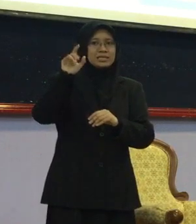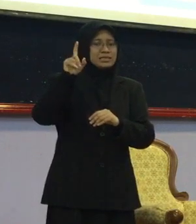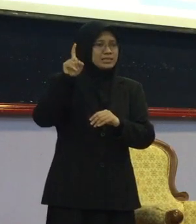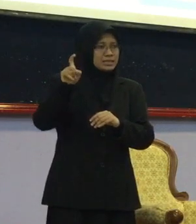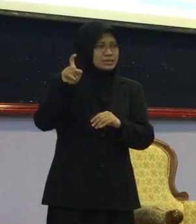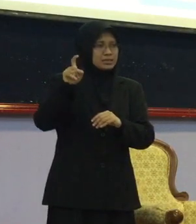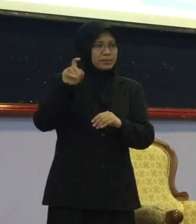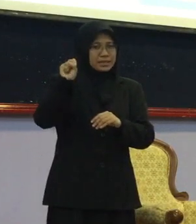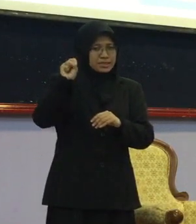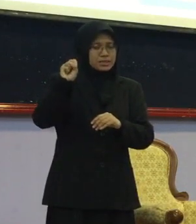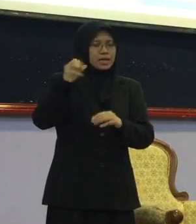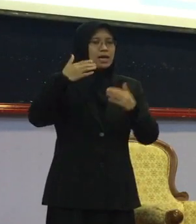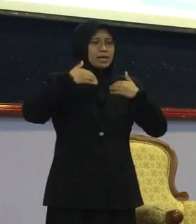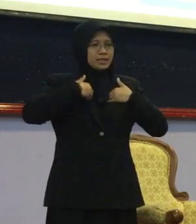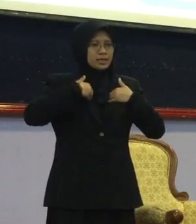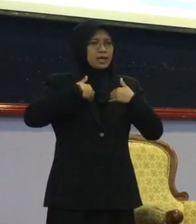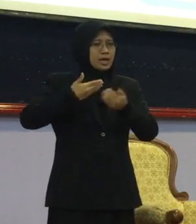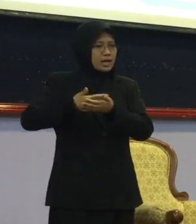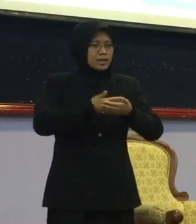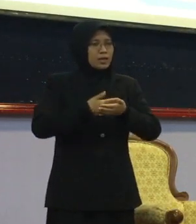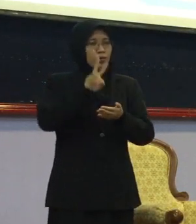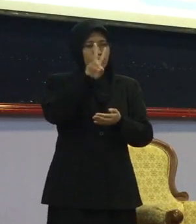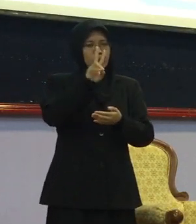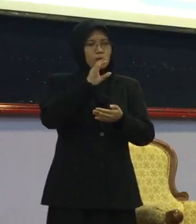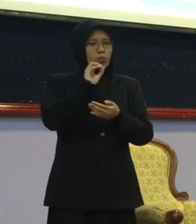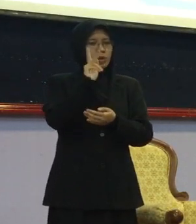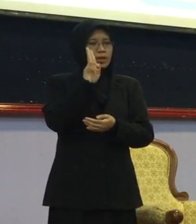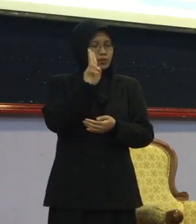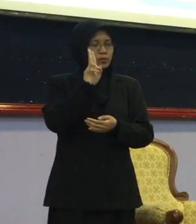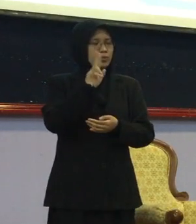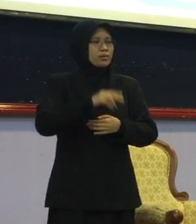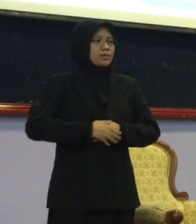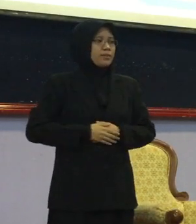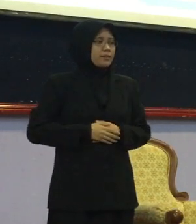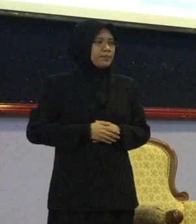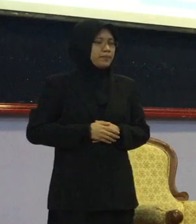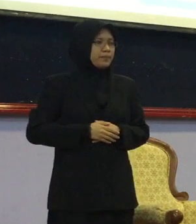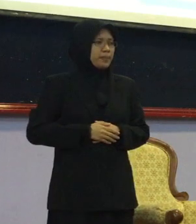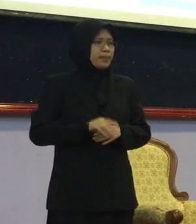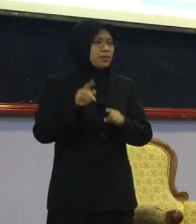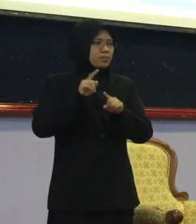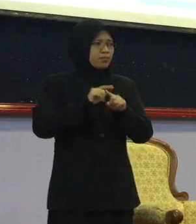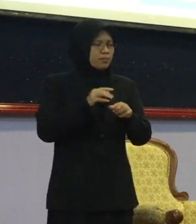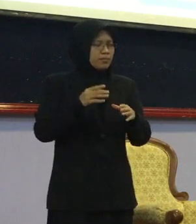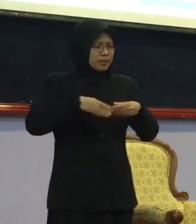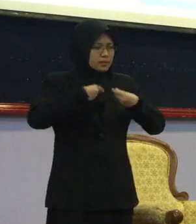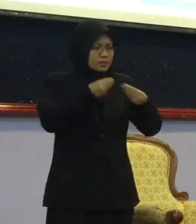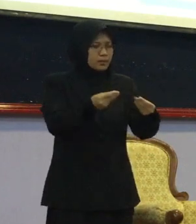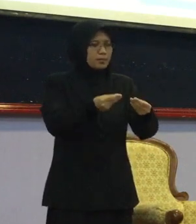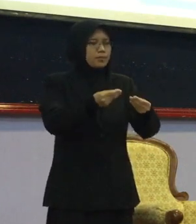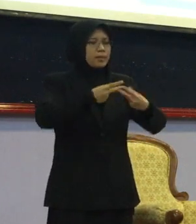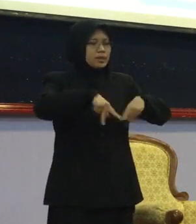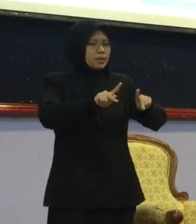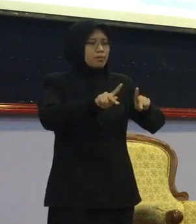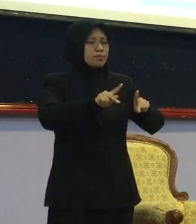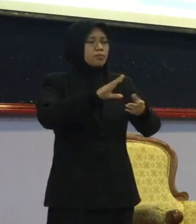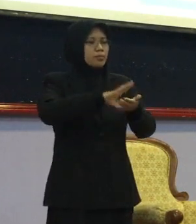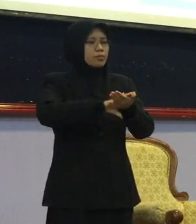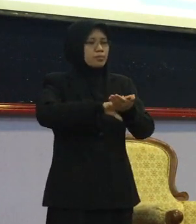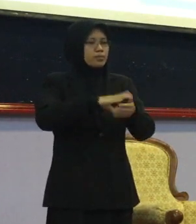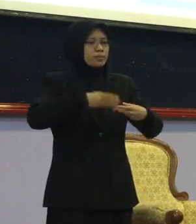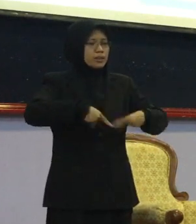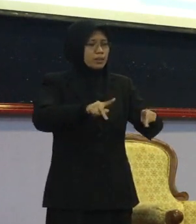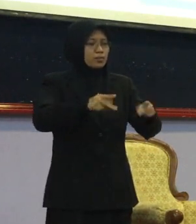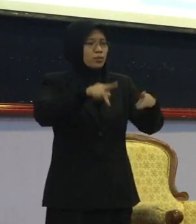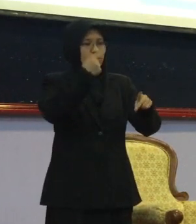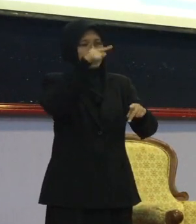Anak OKU Dia tak cerita Ke orang Tapi pegawai dia Jambut Sebab tu Sebab tu Dia banyak bagi Peluang-peluang Kepada OKU Pekerjaan Khususus dan